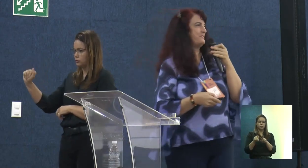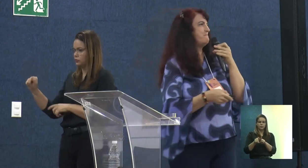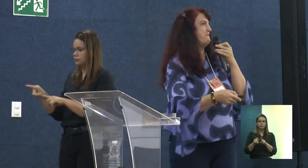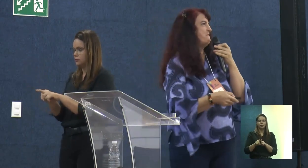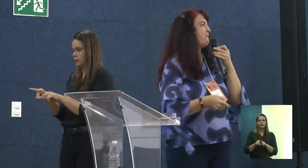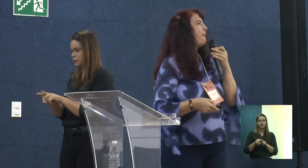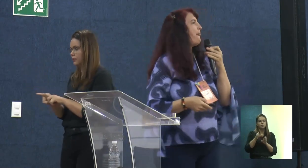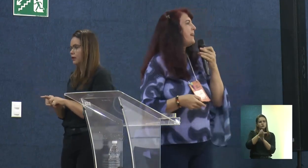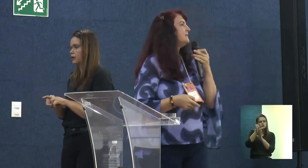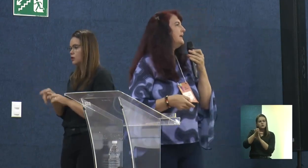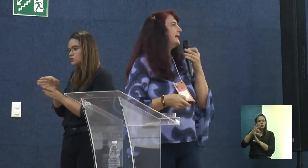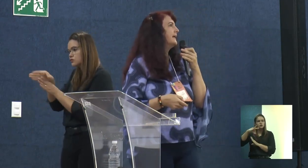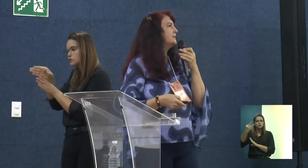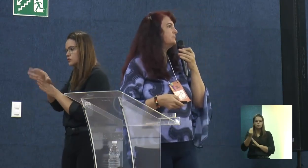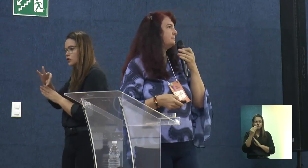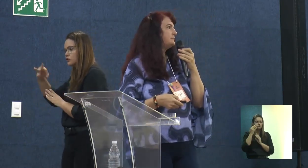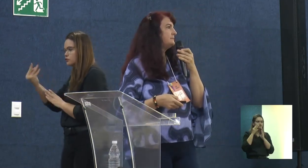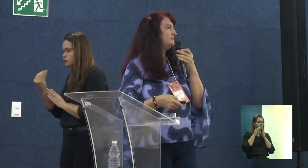Foi muito bom.